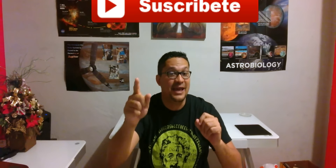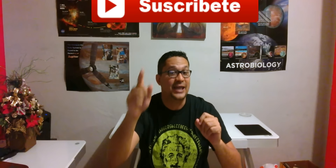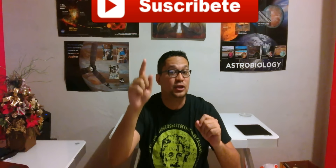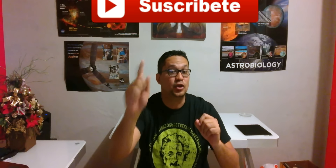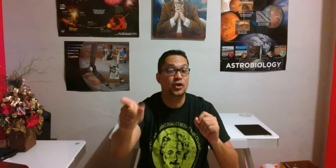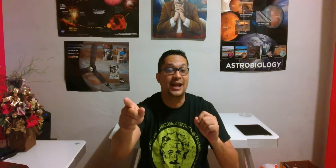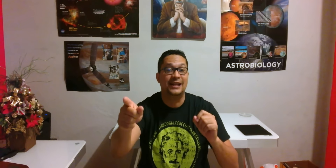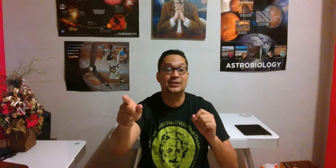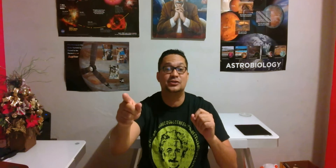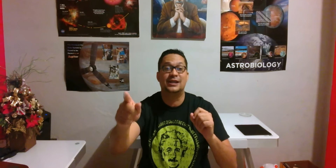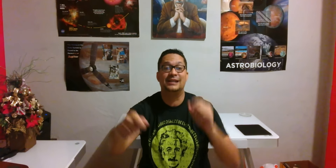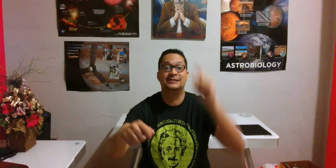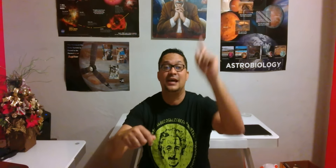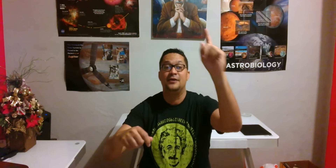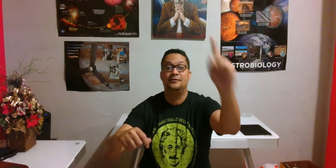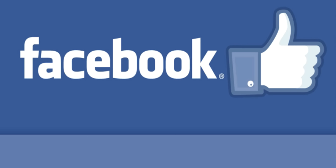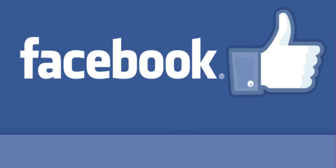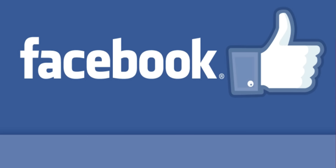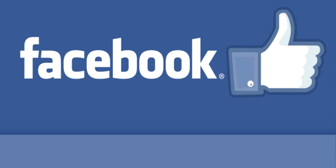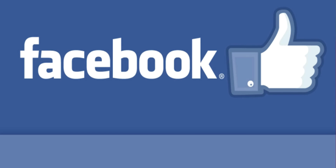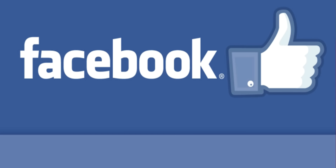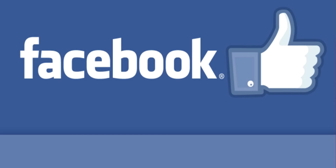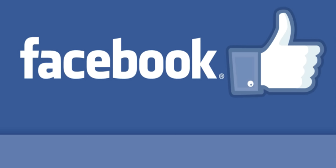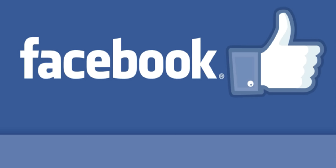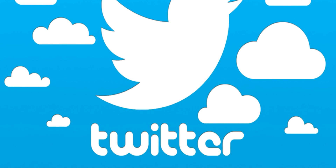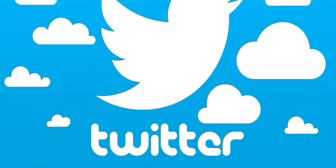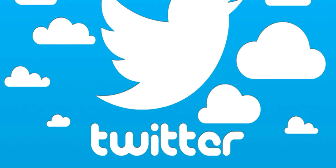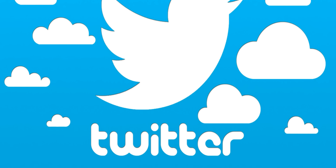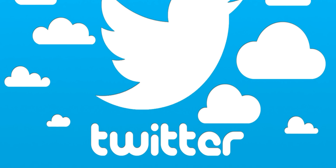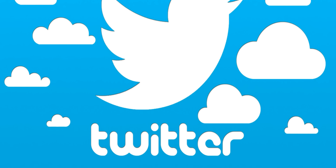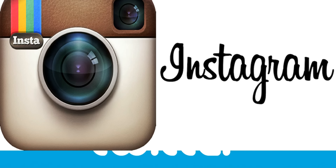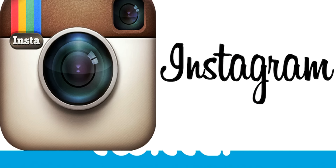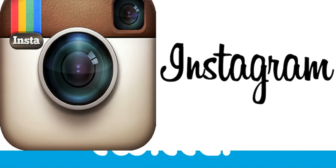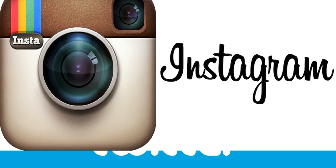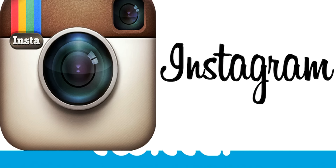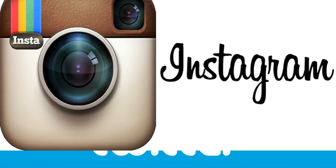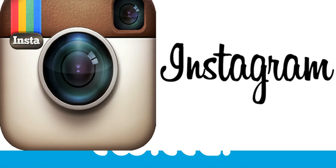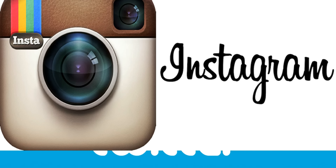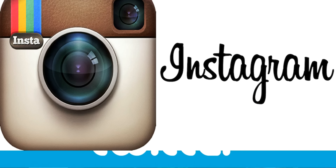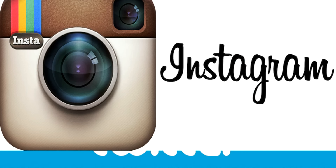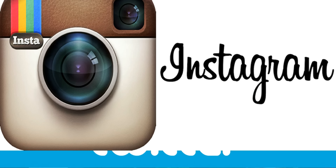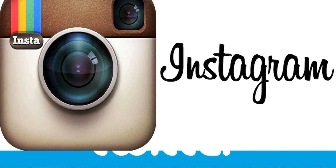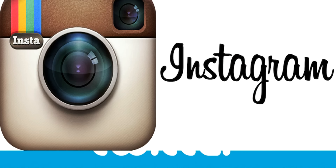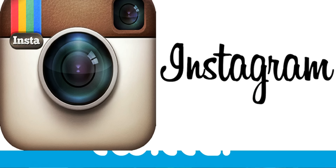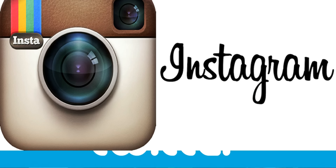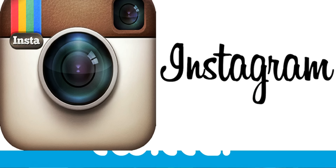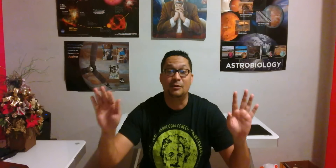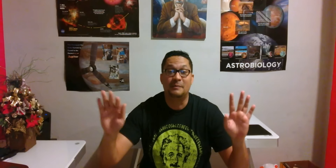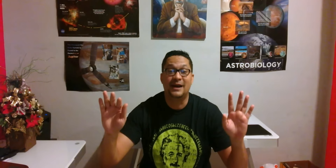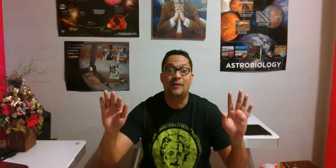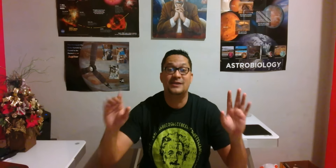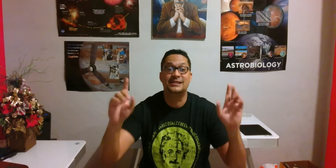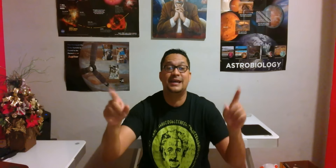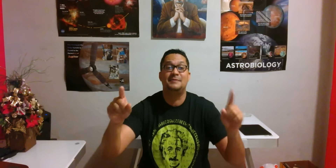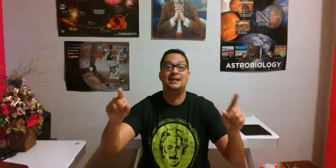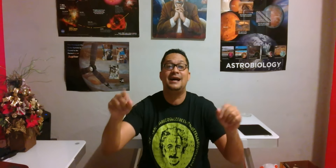en todas las redes sociales, Facebook, Twitter, Instagram y en todos los lados, porque estamos pegados. Así que mira,